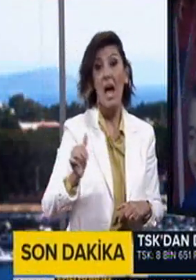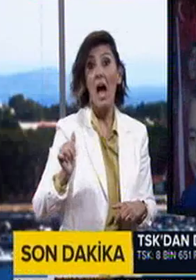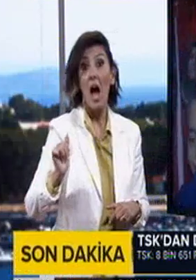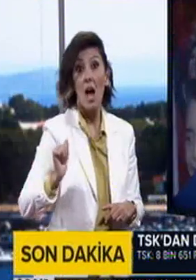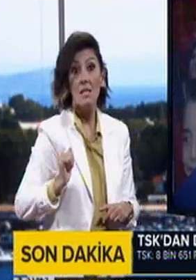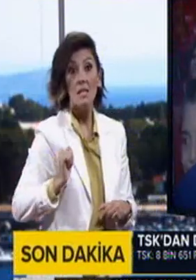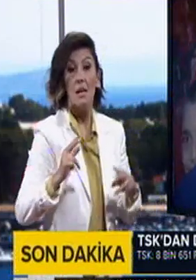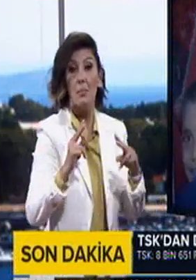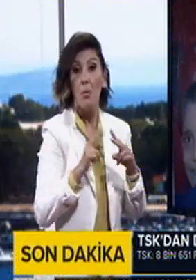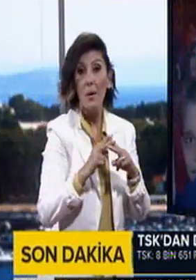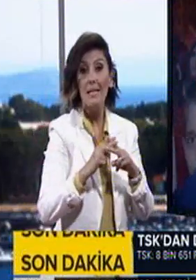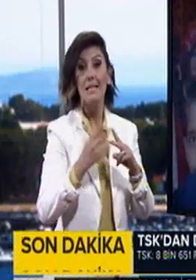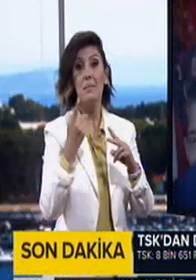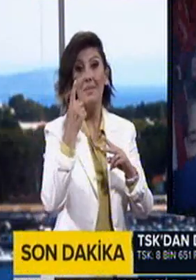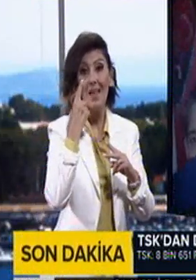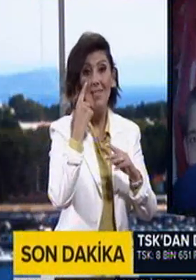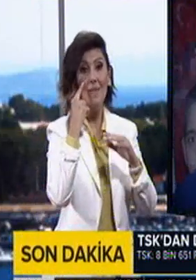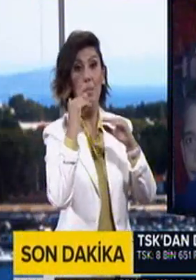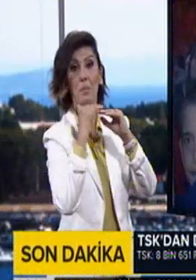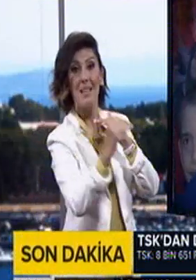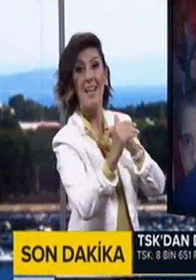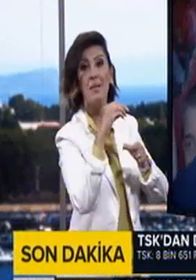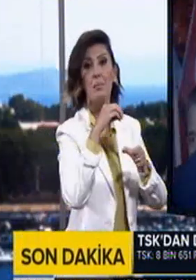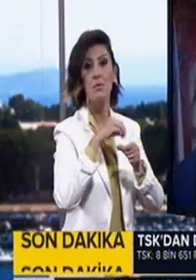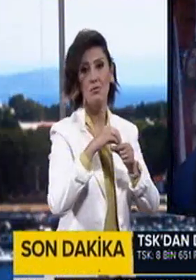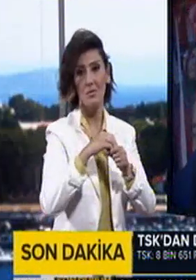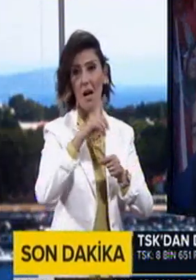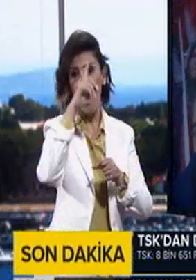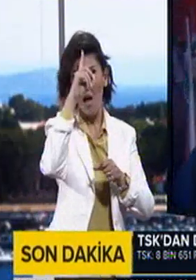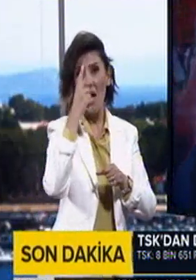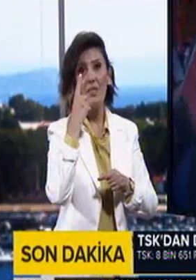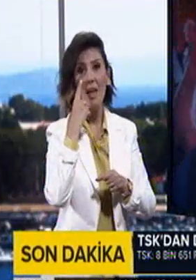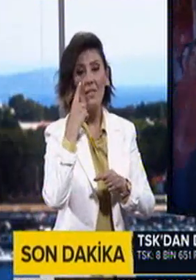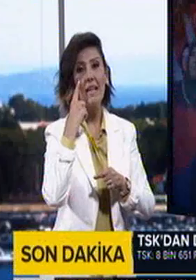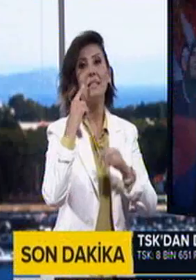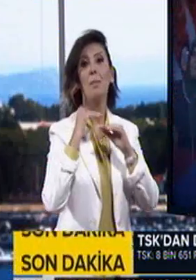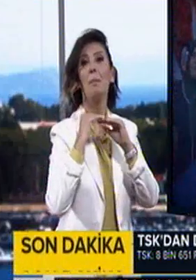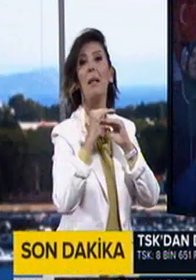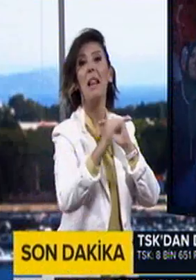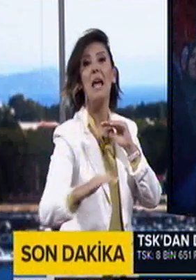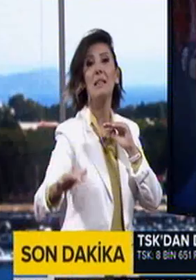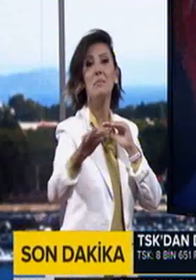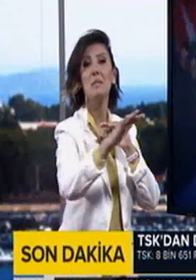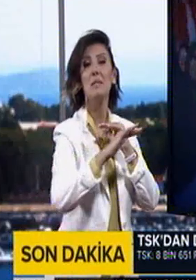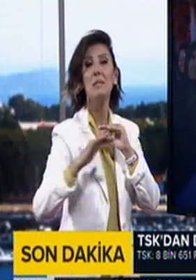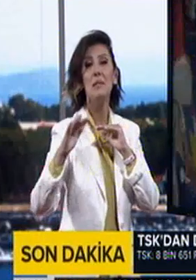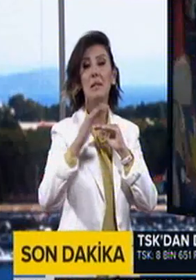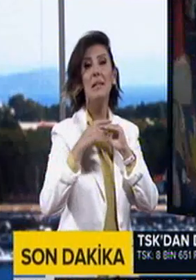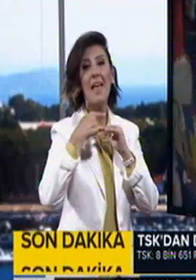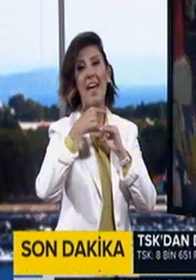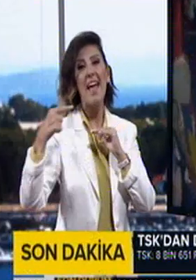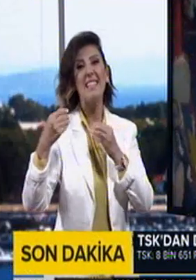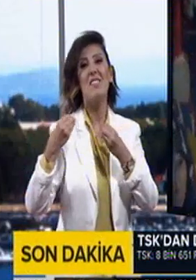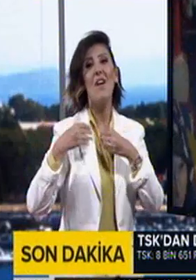Eskerim, polisim, devletim, milletim için buradayım. Allah devletimizi, milletimizi başına şükür etmesin.